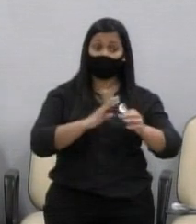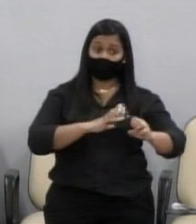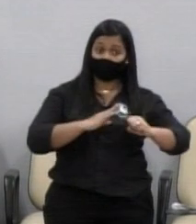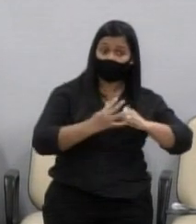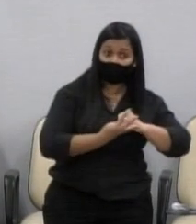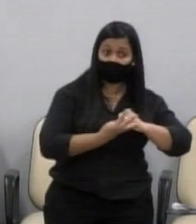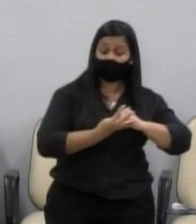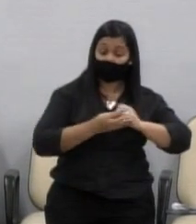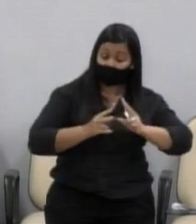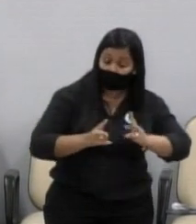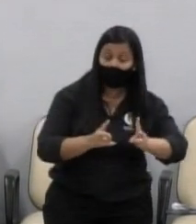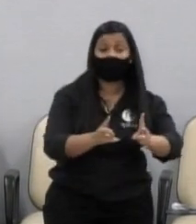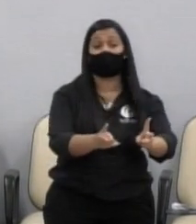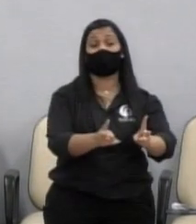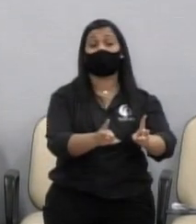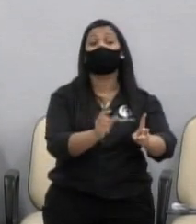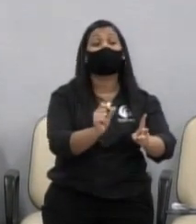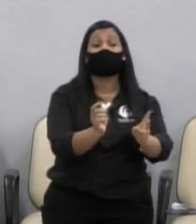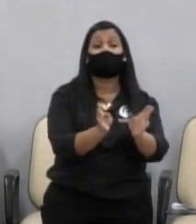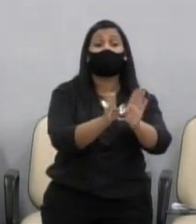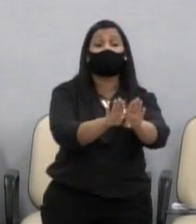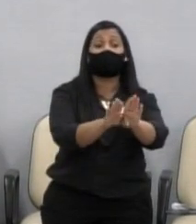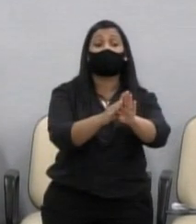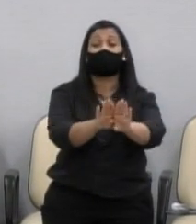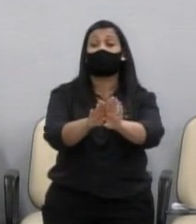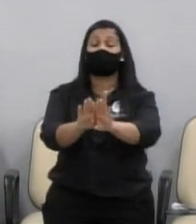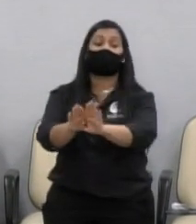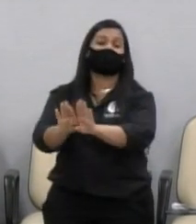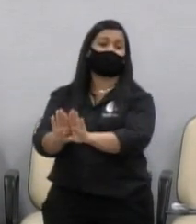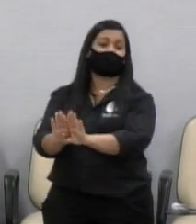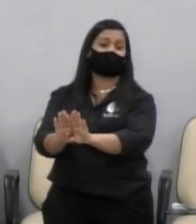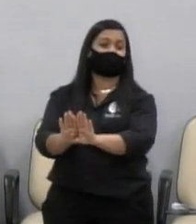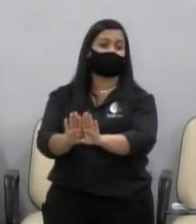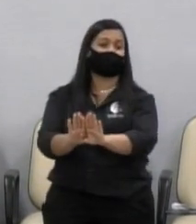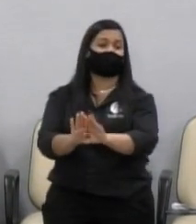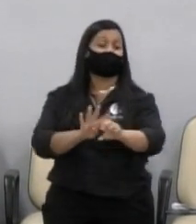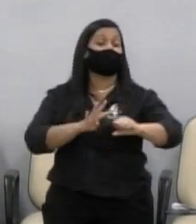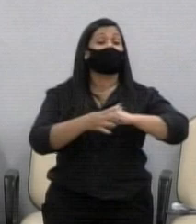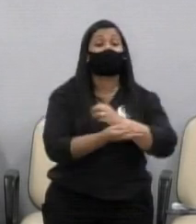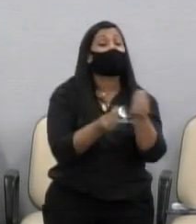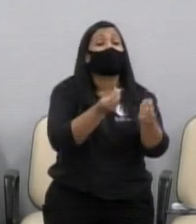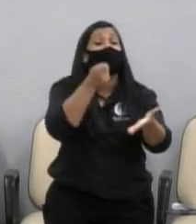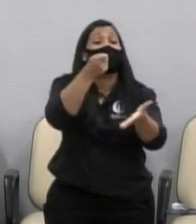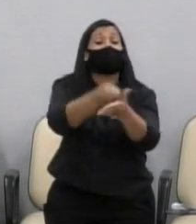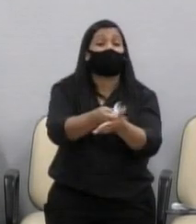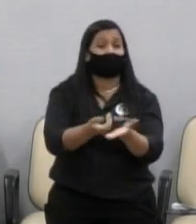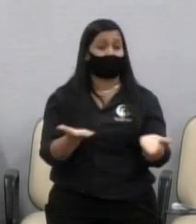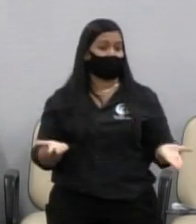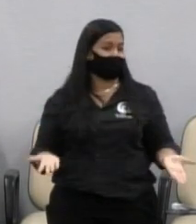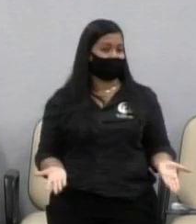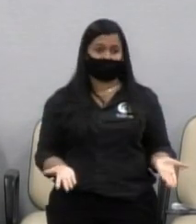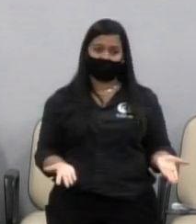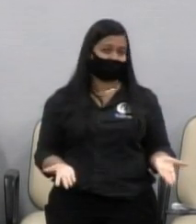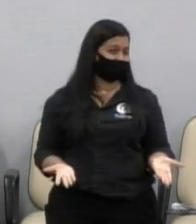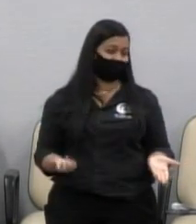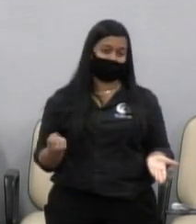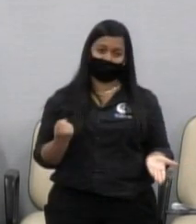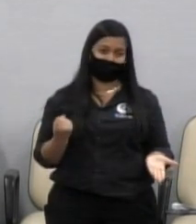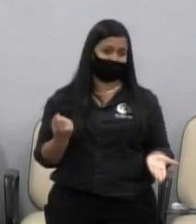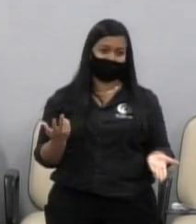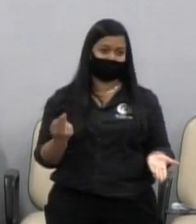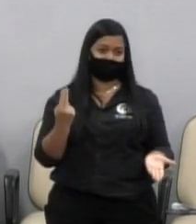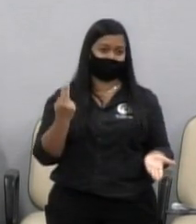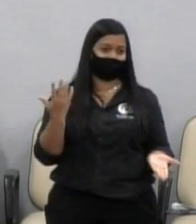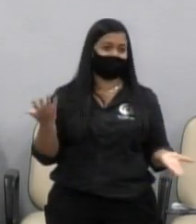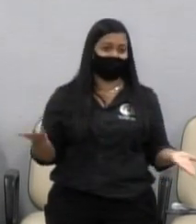só que permanece de portas fechadas durante essa pandemia. Como que ela vai pagar? Não adianta disponibilizar,